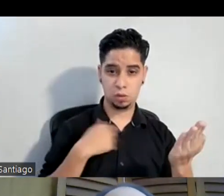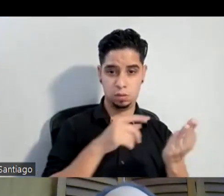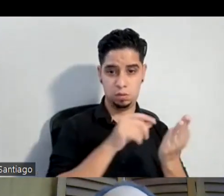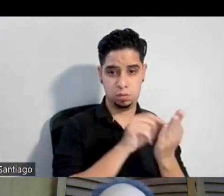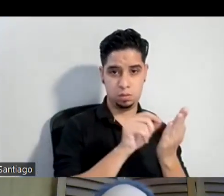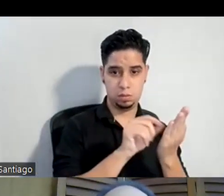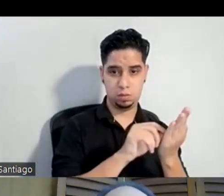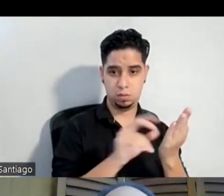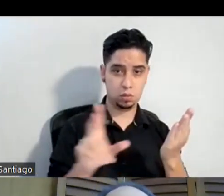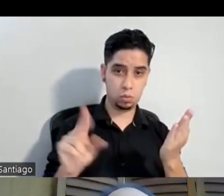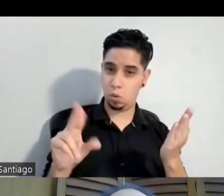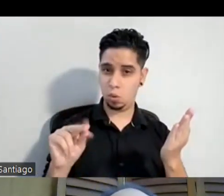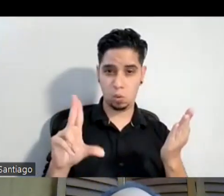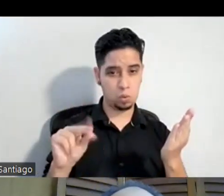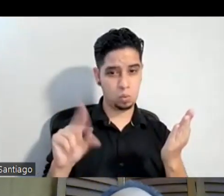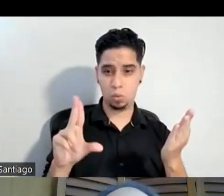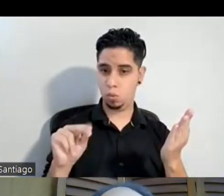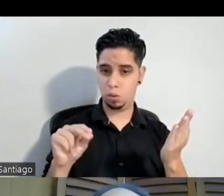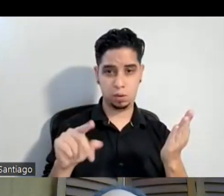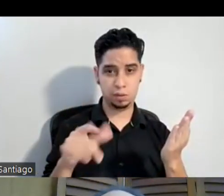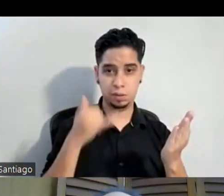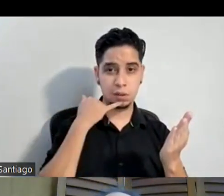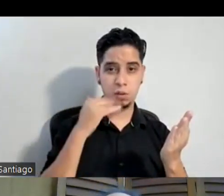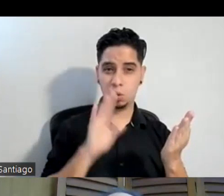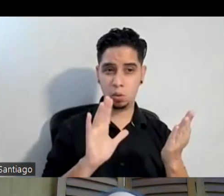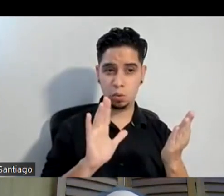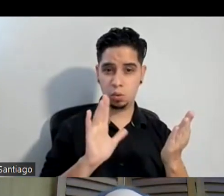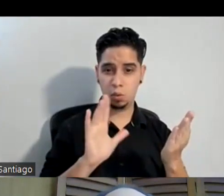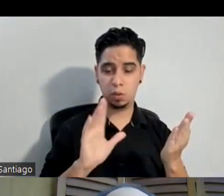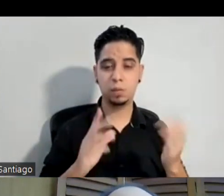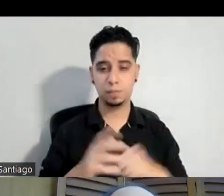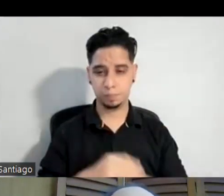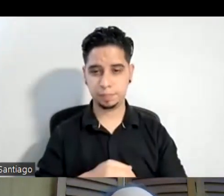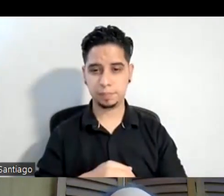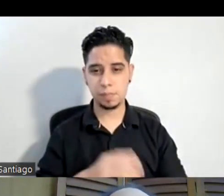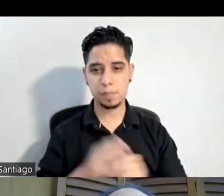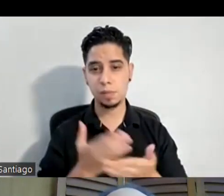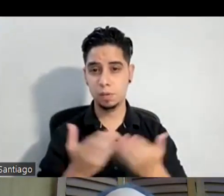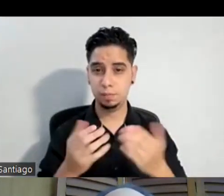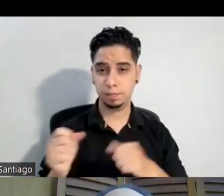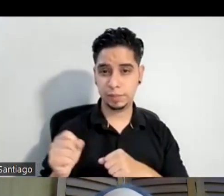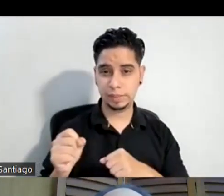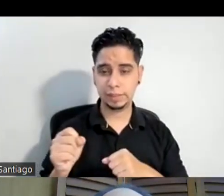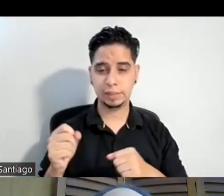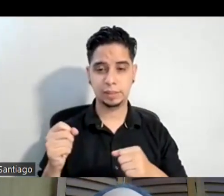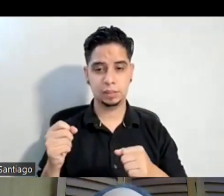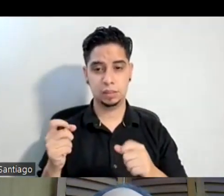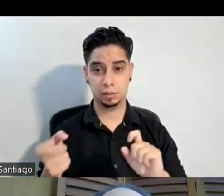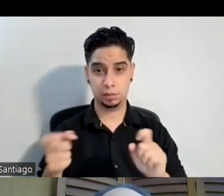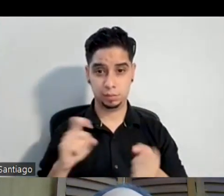no en ese lugar no entonces hay cosas que que sí se han se han modificado hay menos cantidad